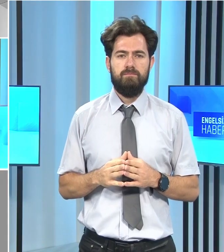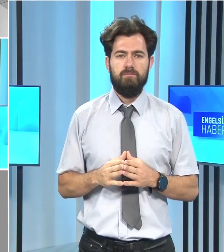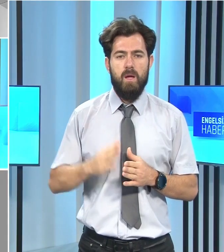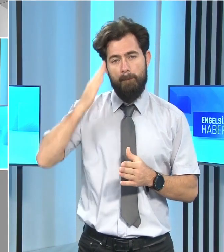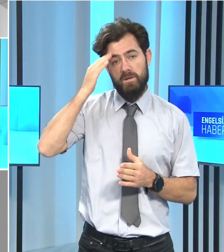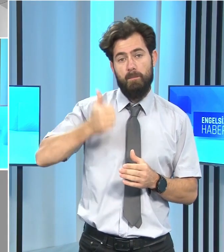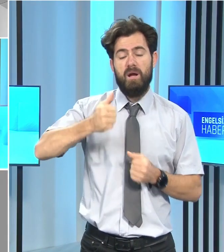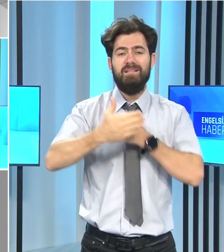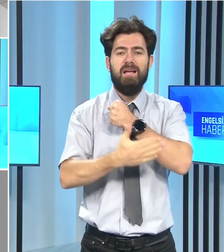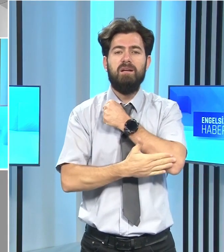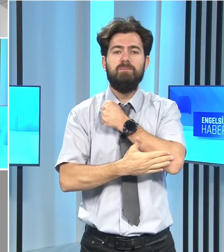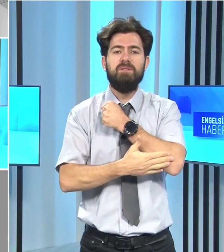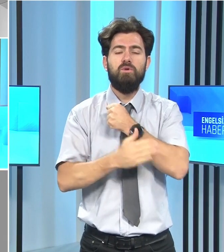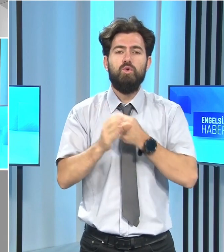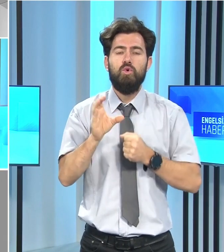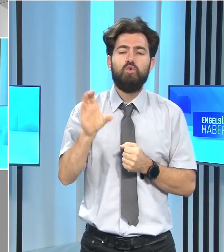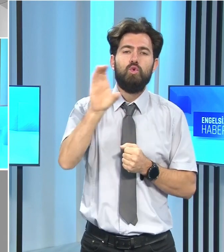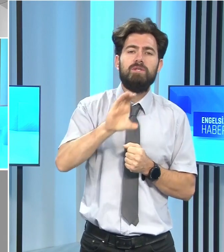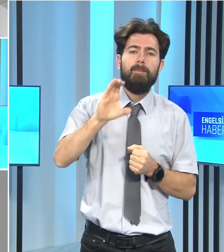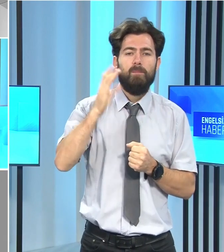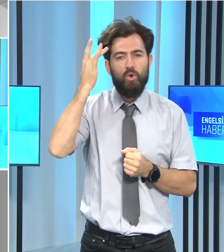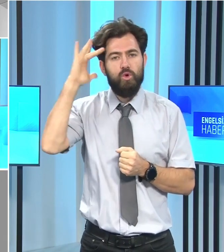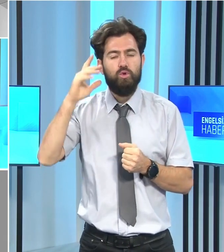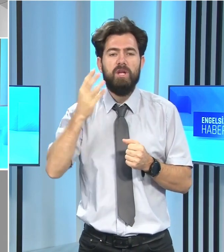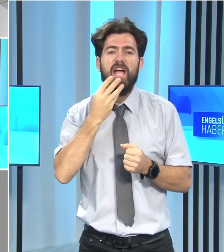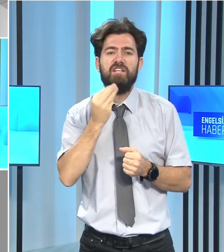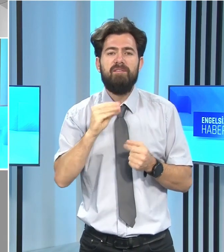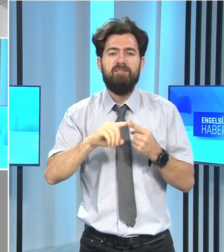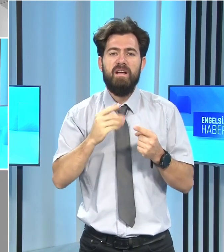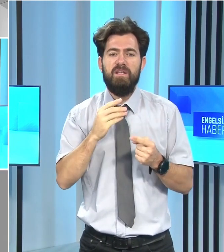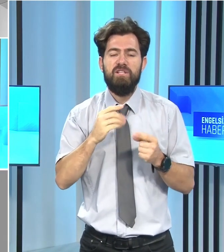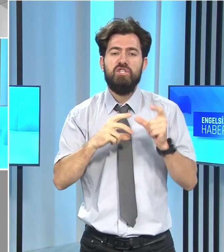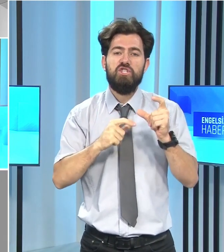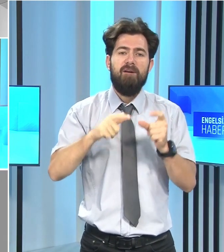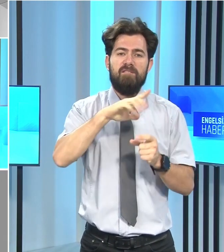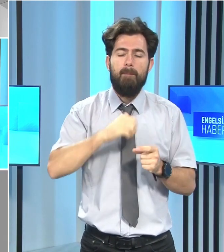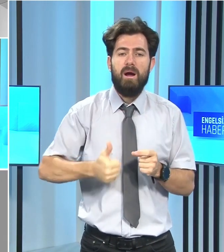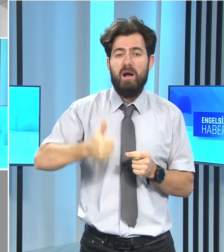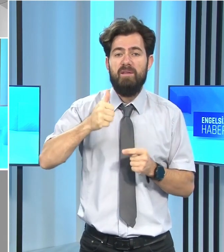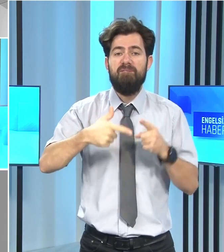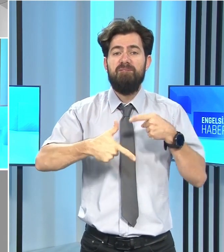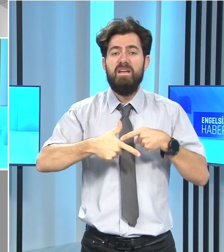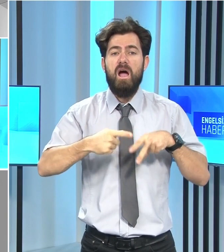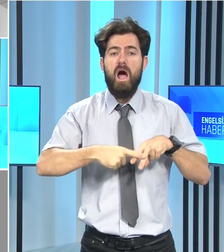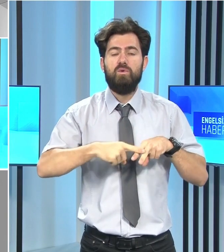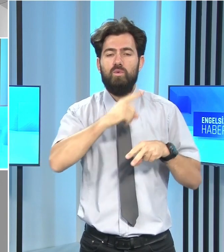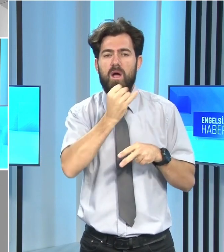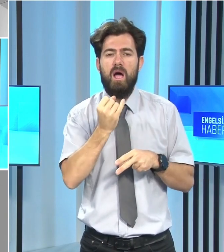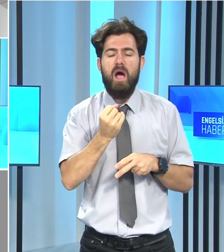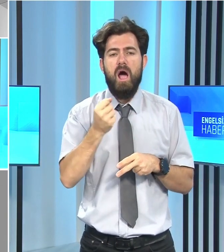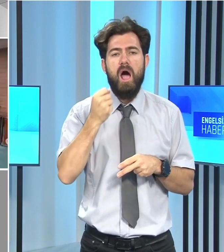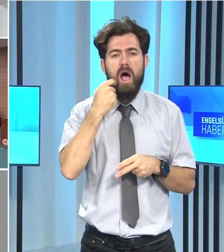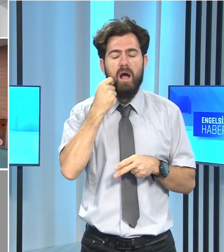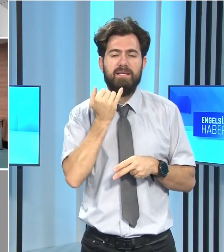Başbakan Yardımcısı Turizm, Kültür, Gençlik ve Çevre Bakanı Fikri Atıoğlu, Ankara'da temaslarda